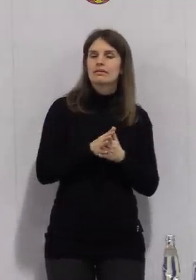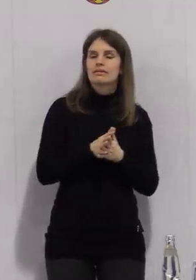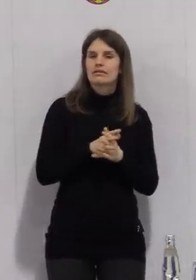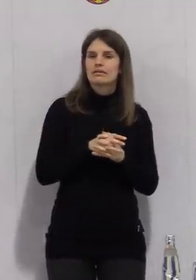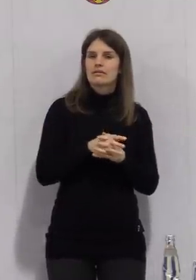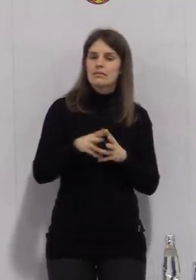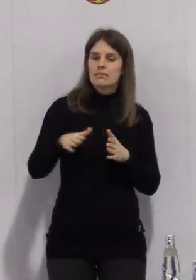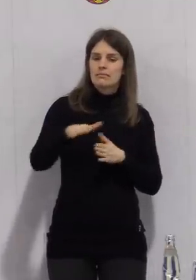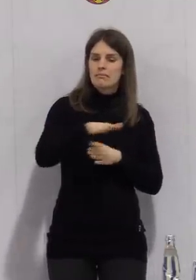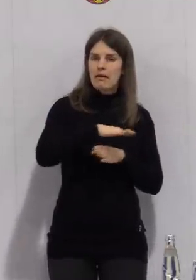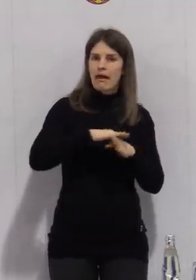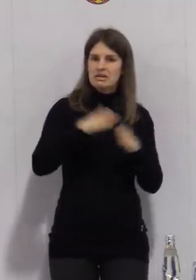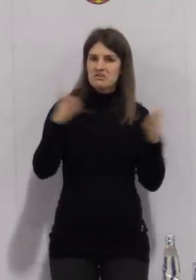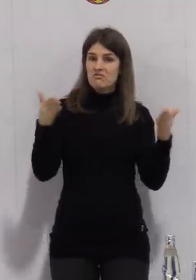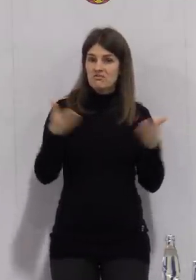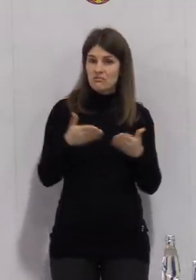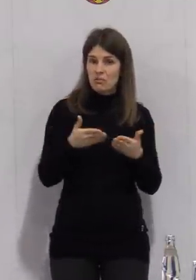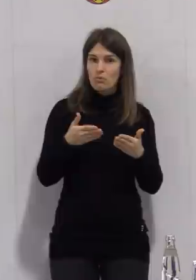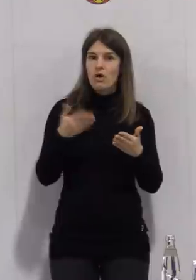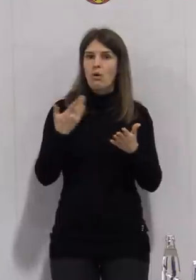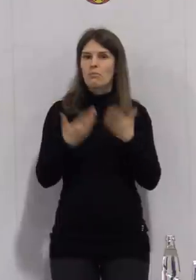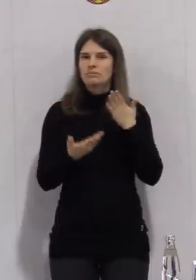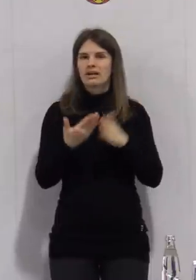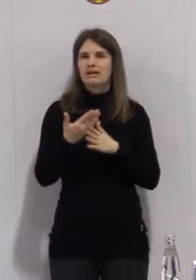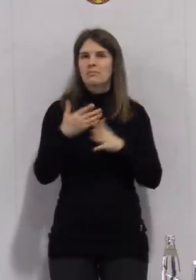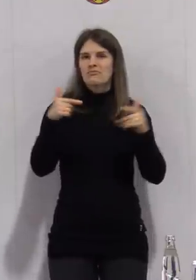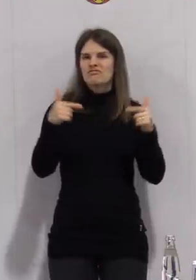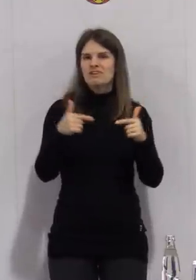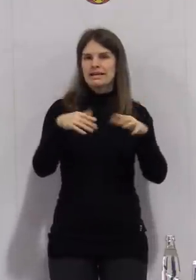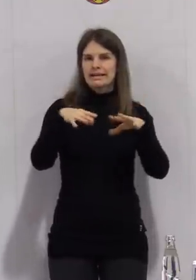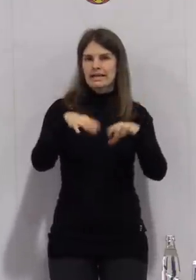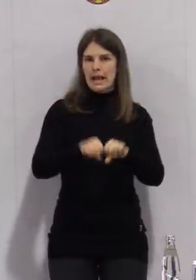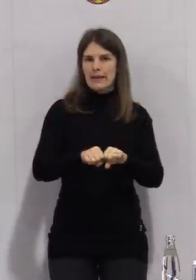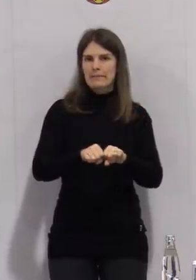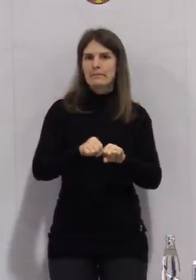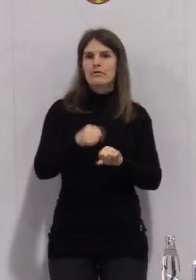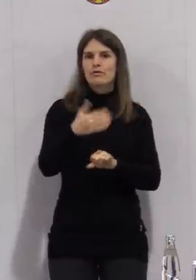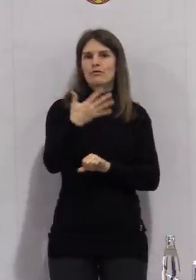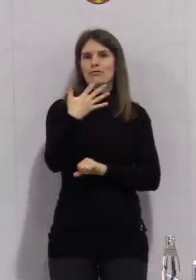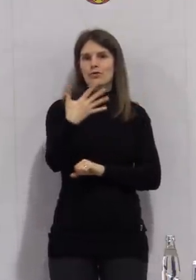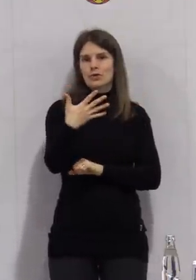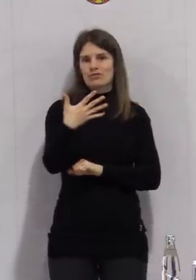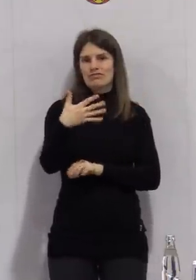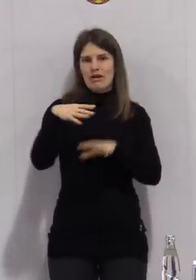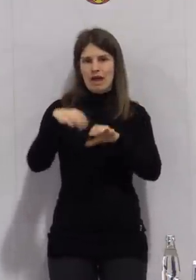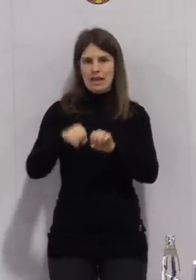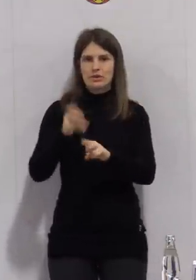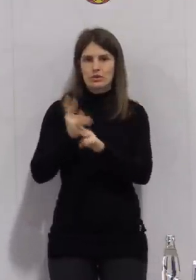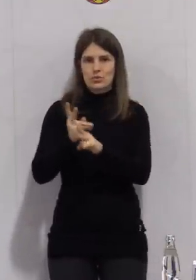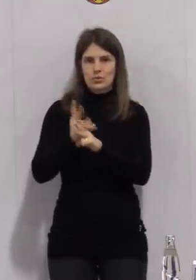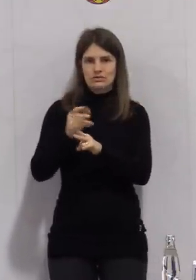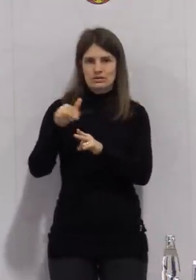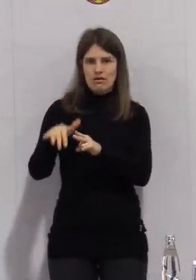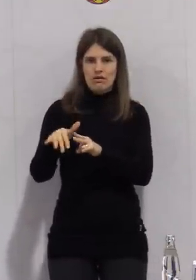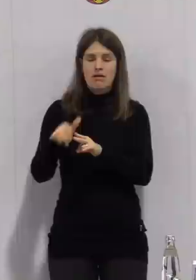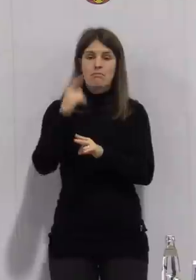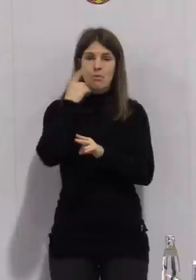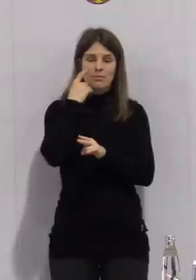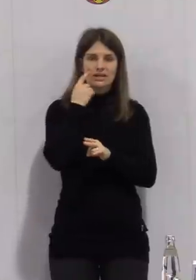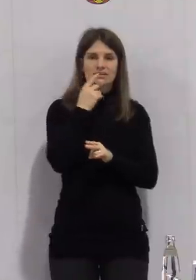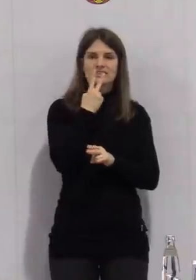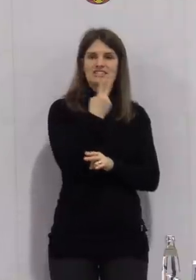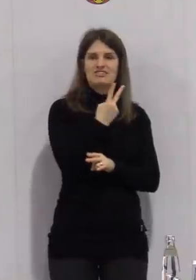haben wir fünf Geschehen noch in Pflegeheimen, aktuell auch bei zwei ambulanten Pflegediensten,